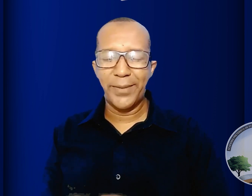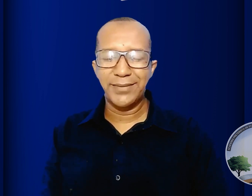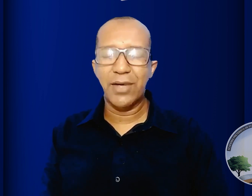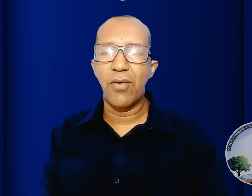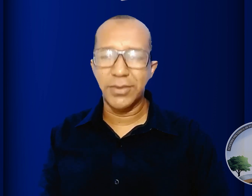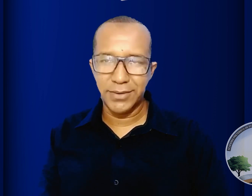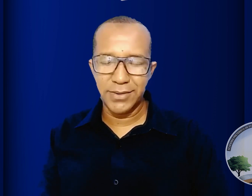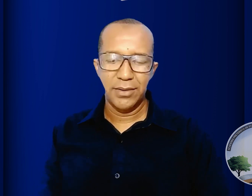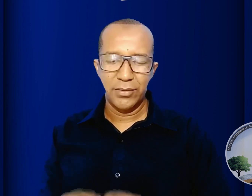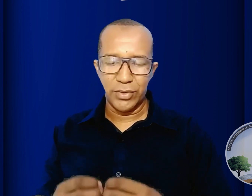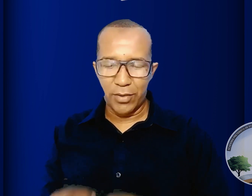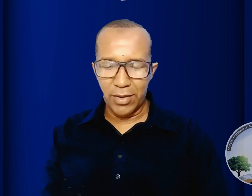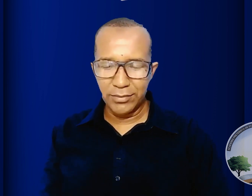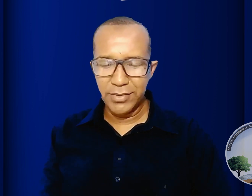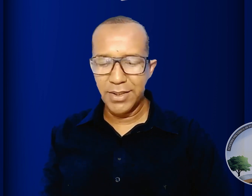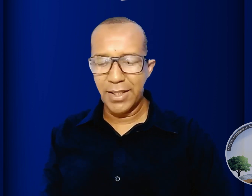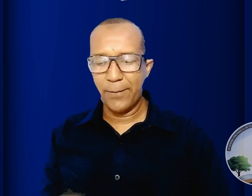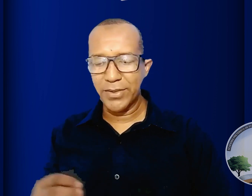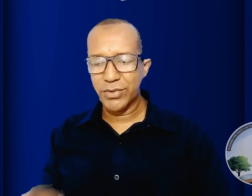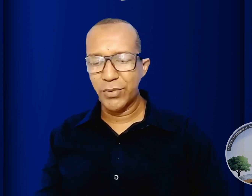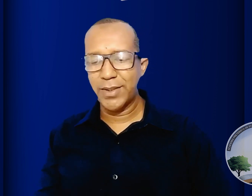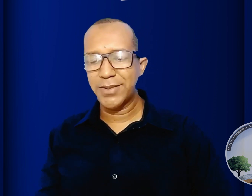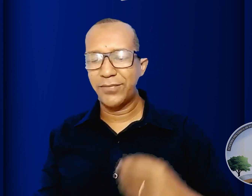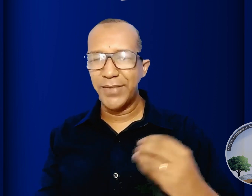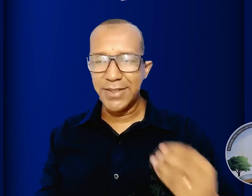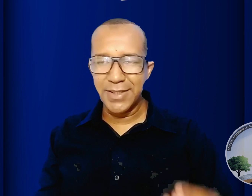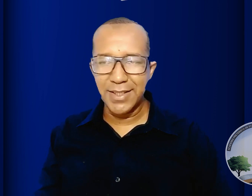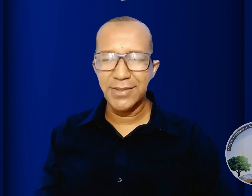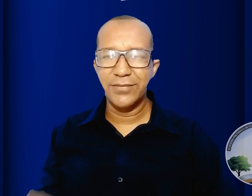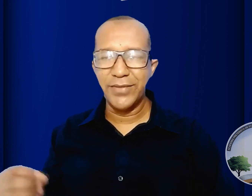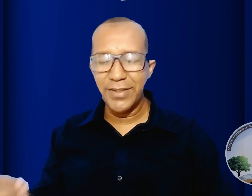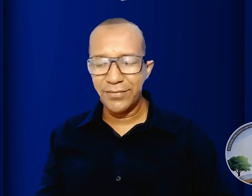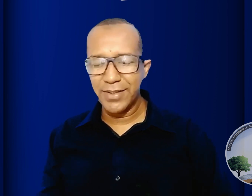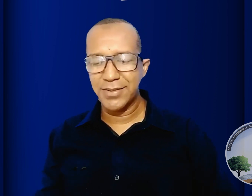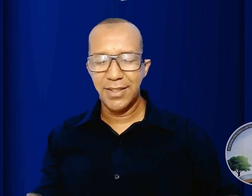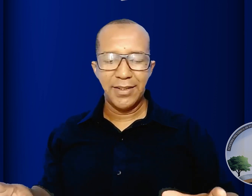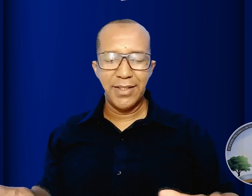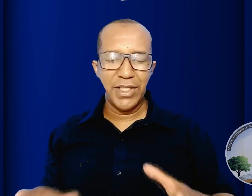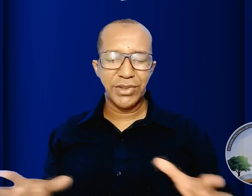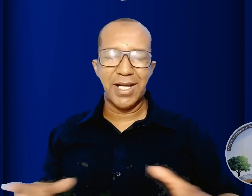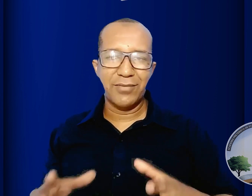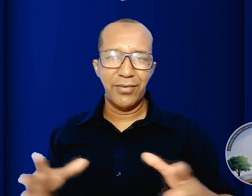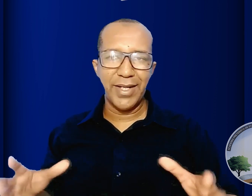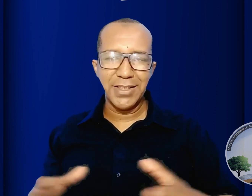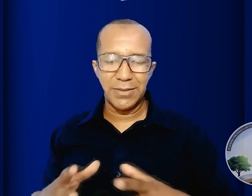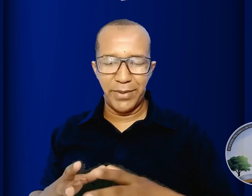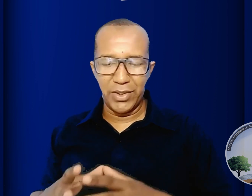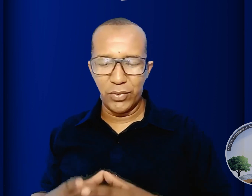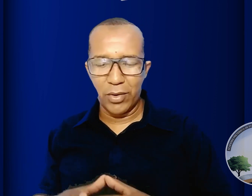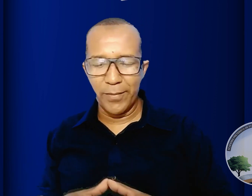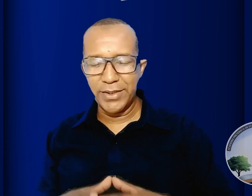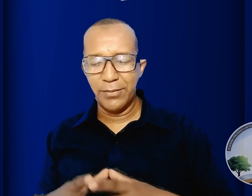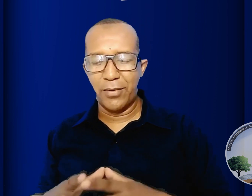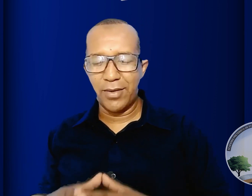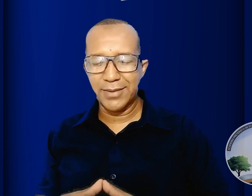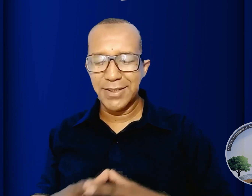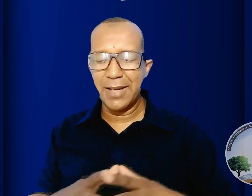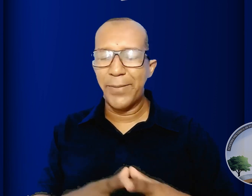Pentecostes os mortos eram pessoas físicas, vivas que estavam espiritualmente mortas em